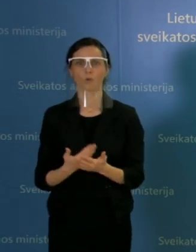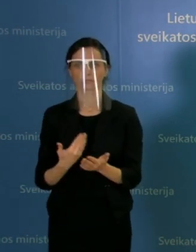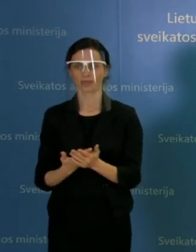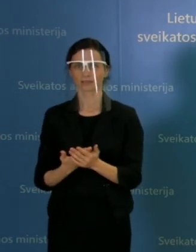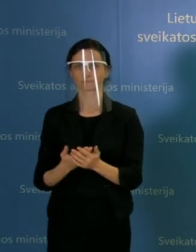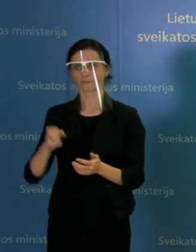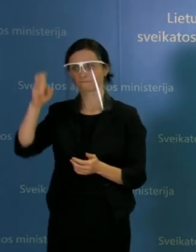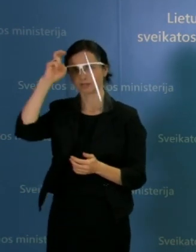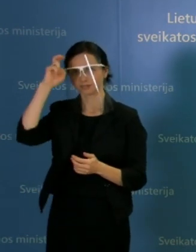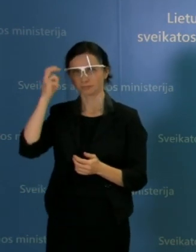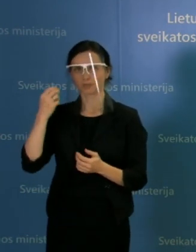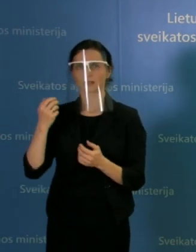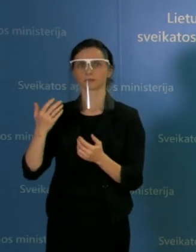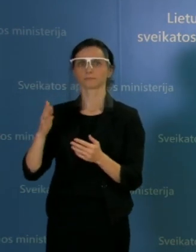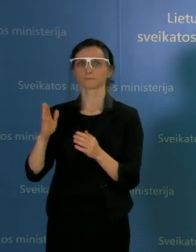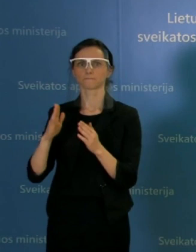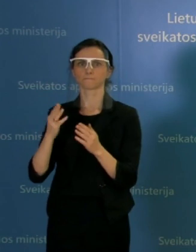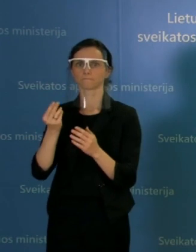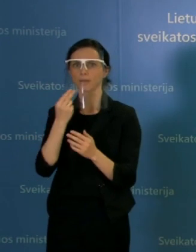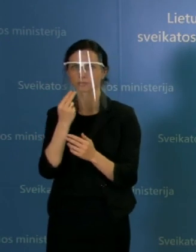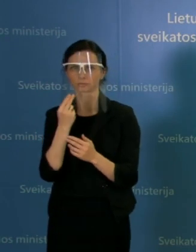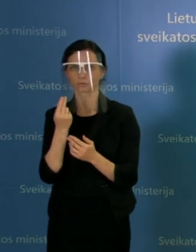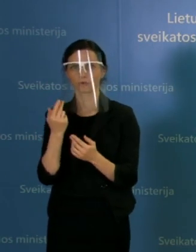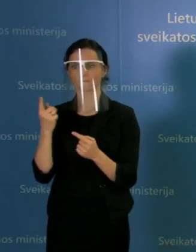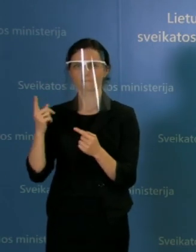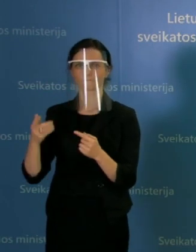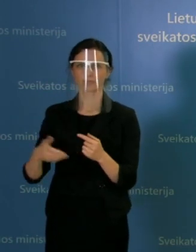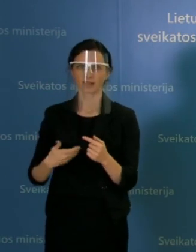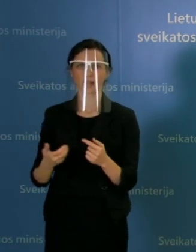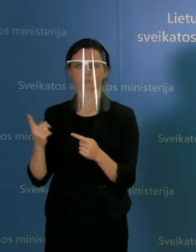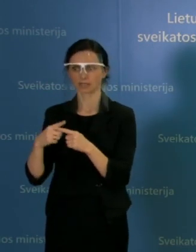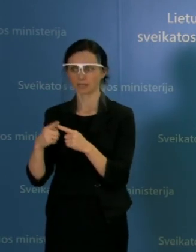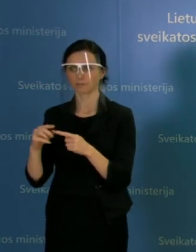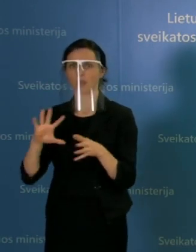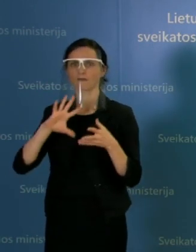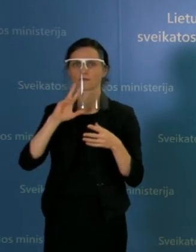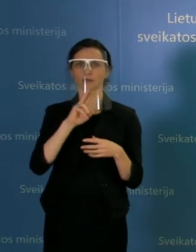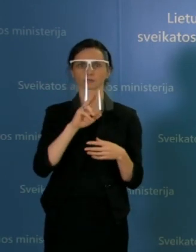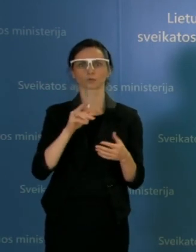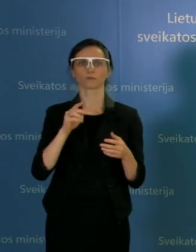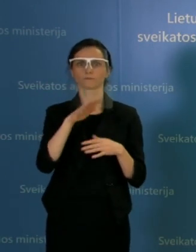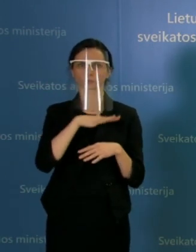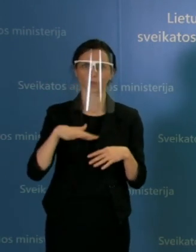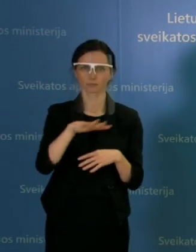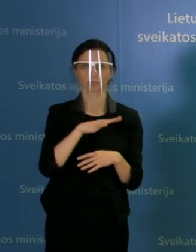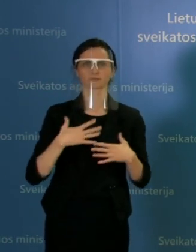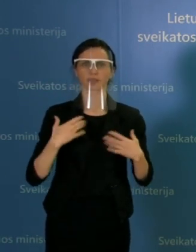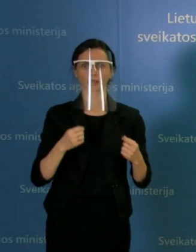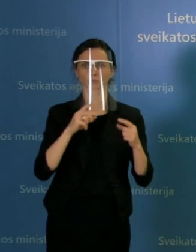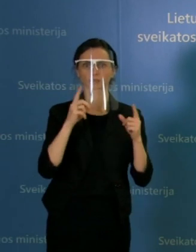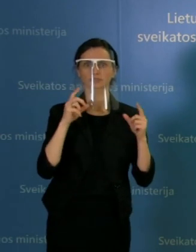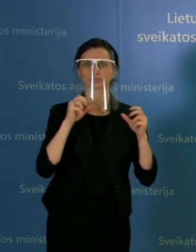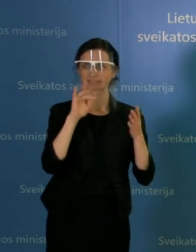valstybinė maisto veterinarijos tarnybas su Visuomenės Seikatos centru aiškinasi